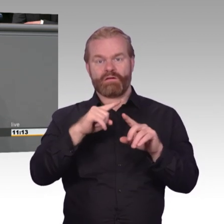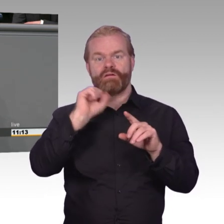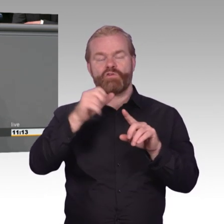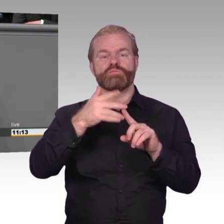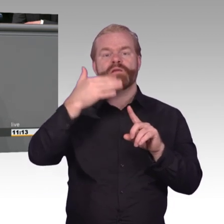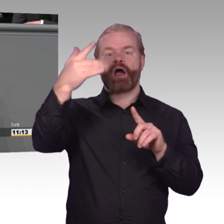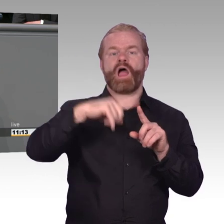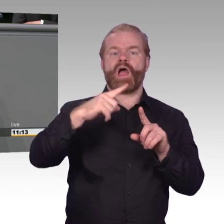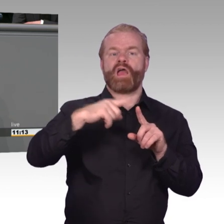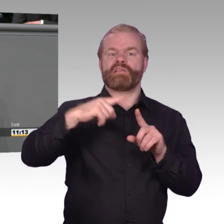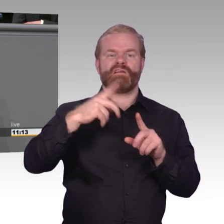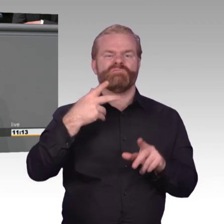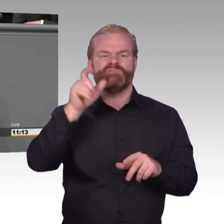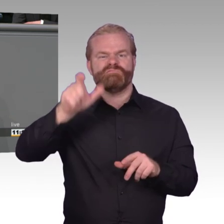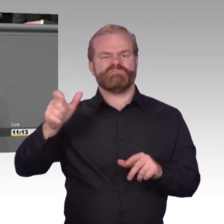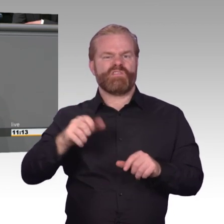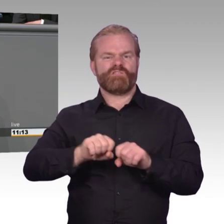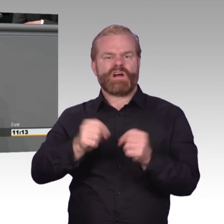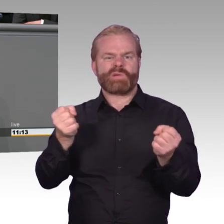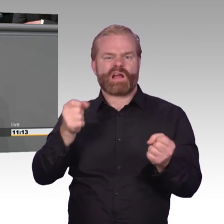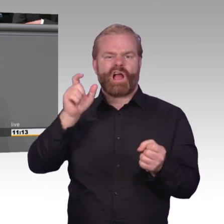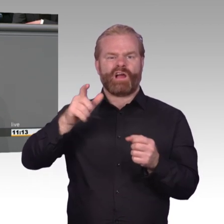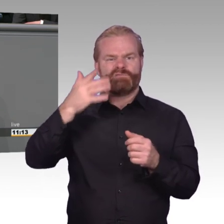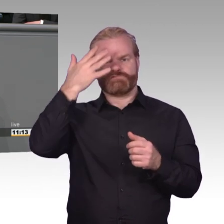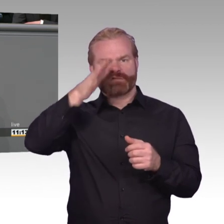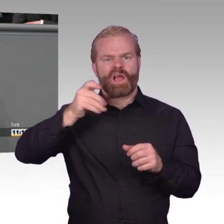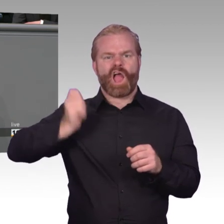hält und damit eine Gefahr für alle darstellt.